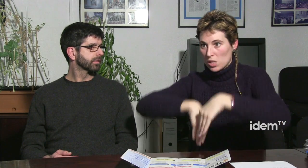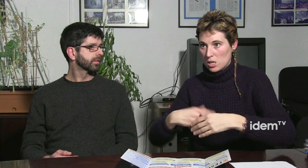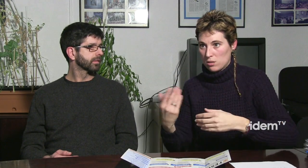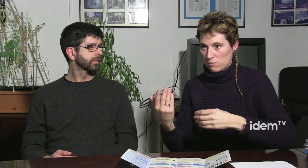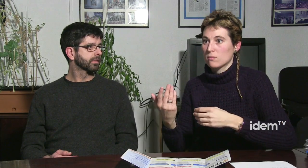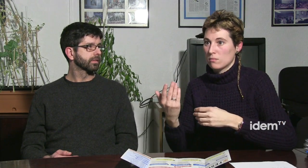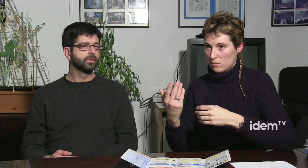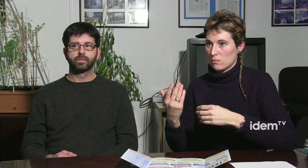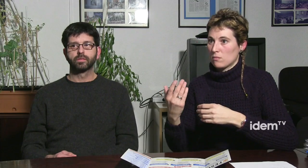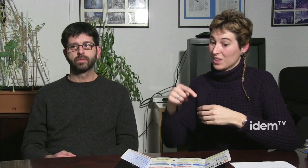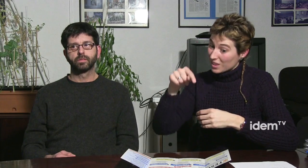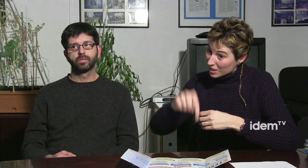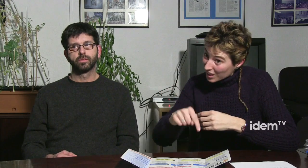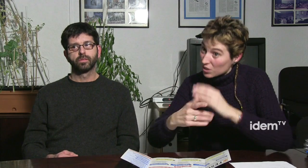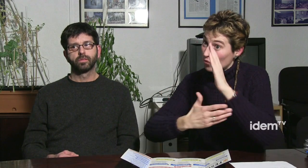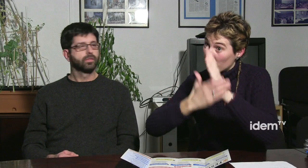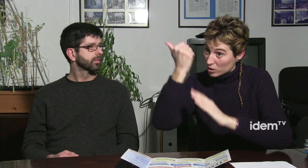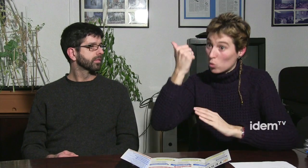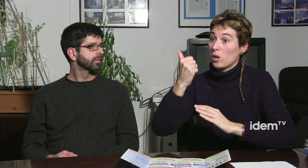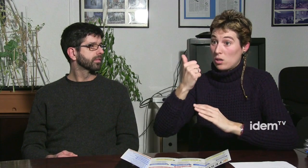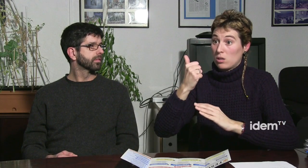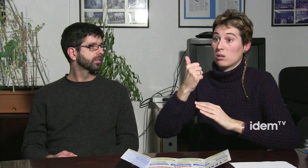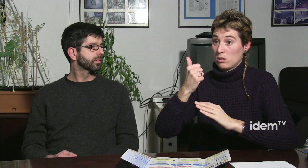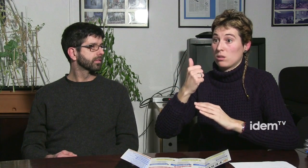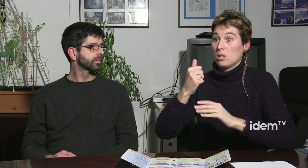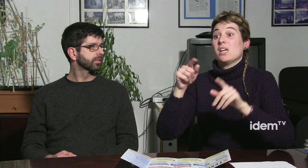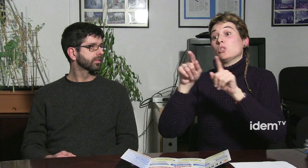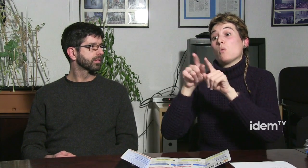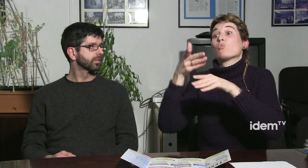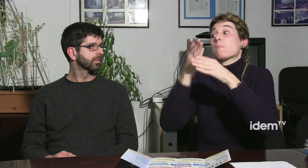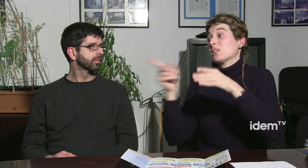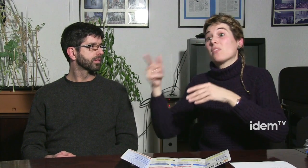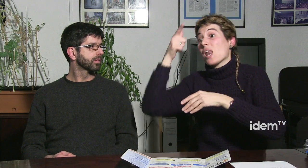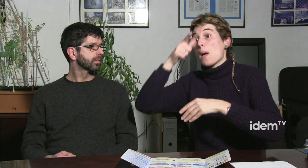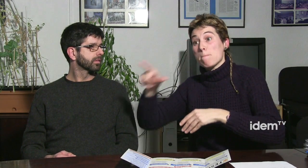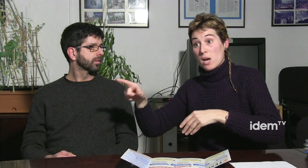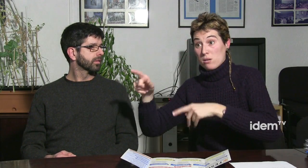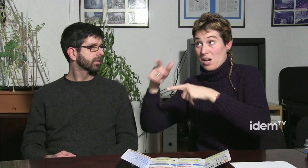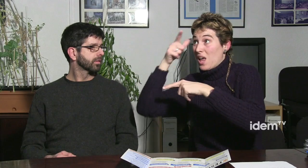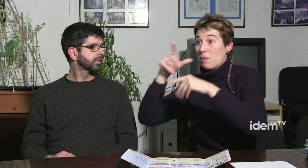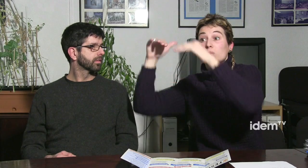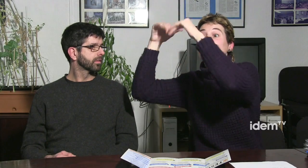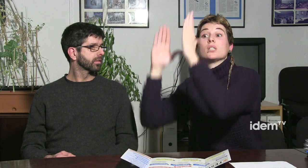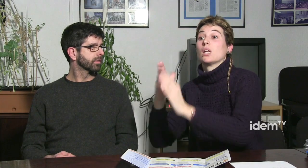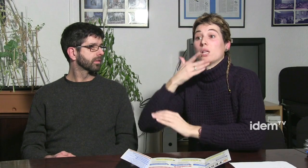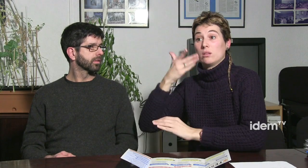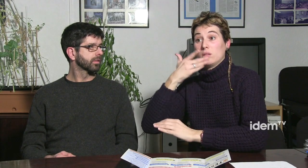acompanyar una mica en el procés però una persona sorda que no podia ni tan sols expressar aquesta informació als seus familiars no podien acompanyar-la.